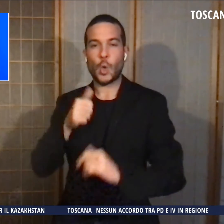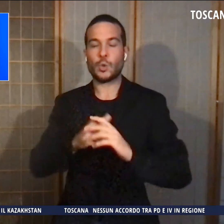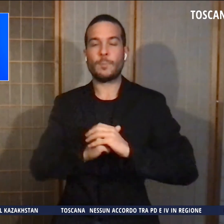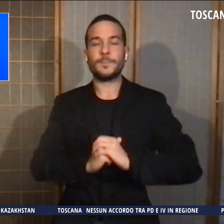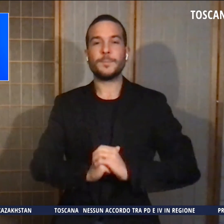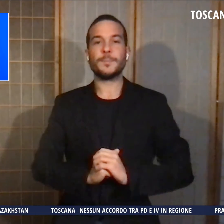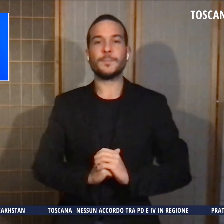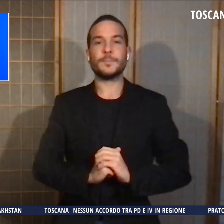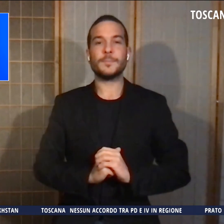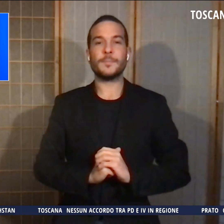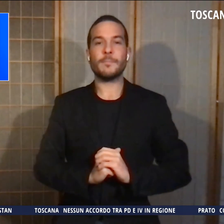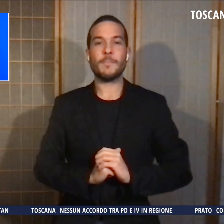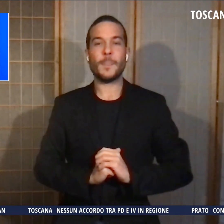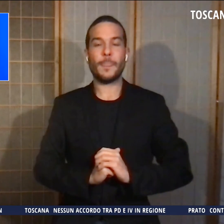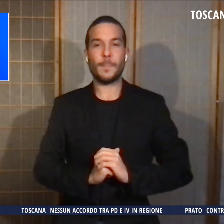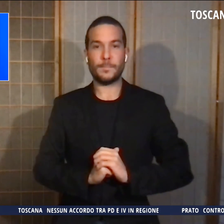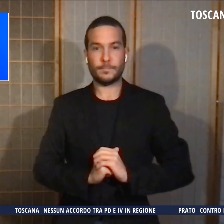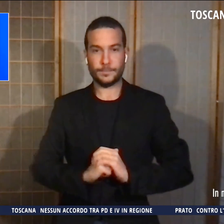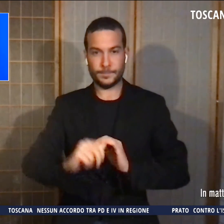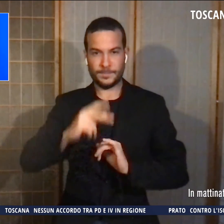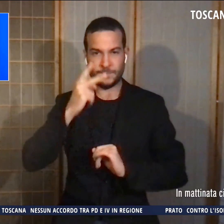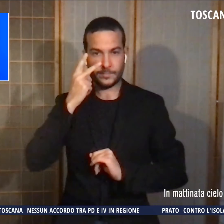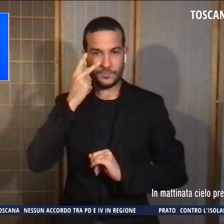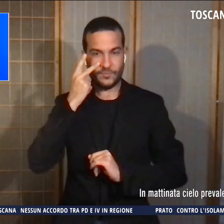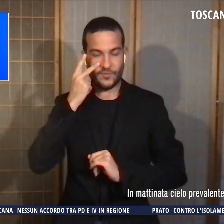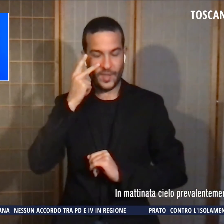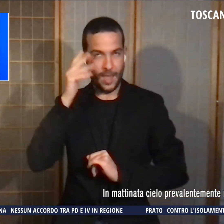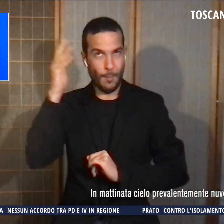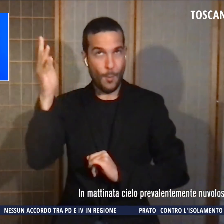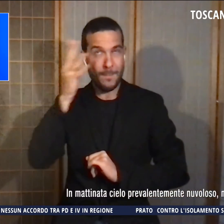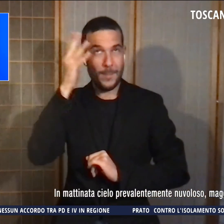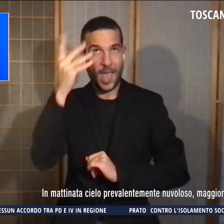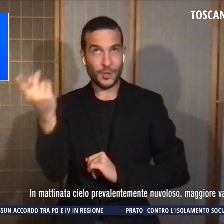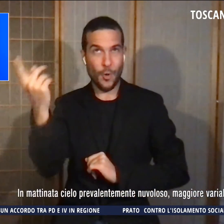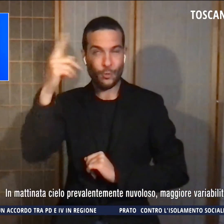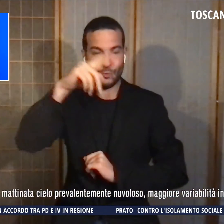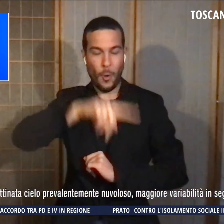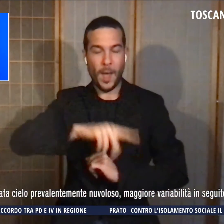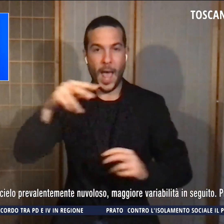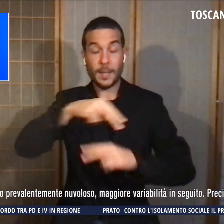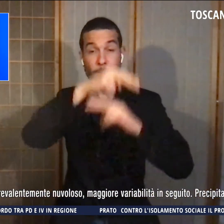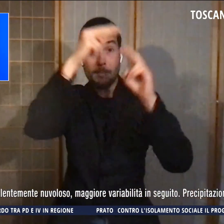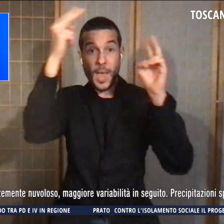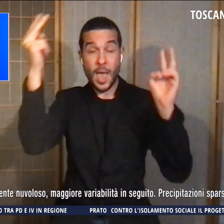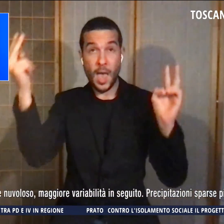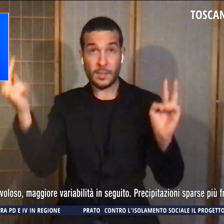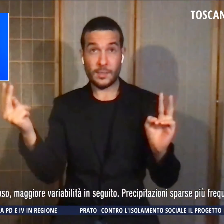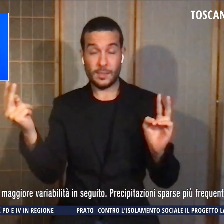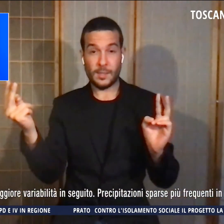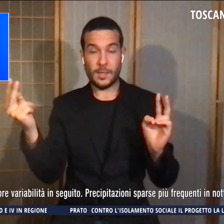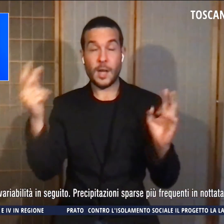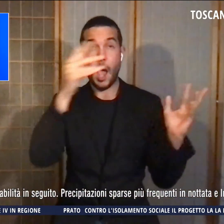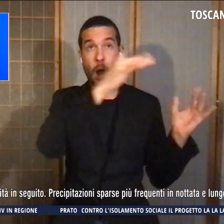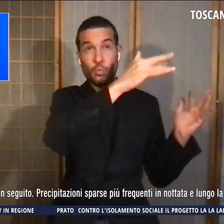Infine uno sguardo al tempo per domani. In mattinata cielo prevalentemente nuvoloso,